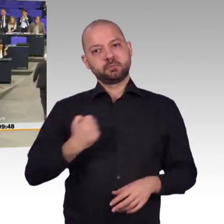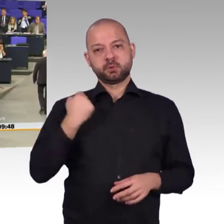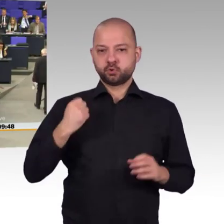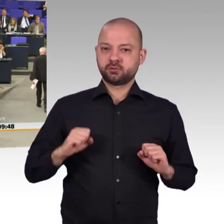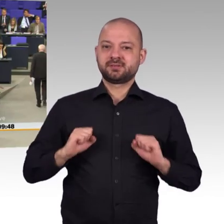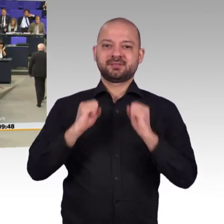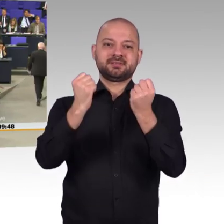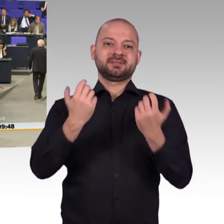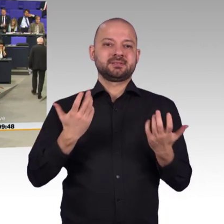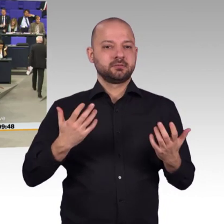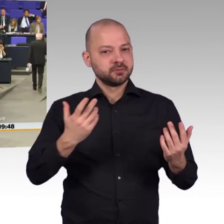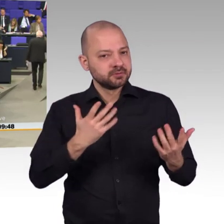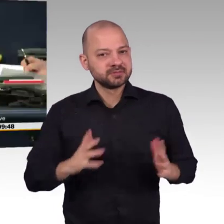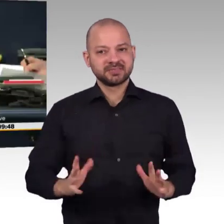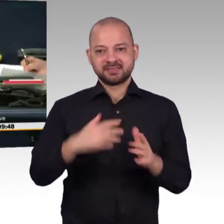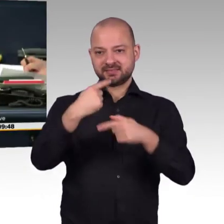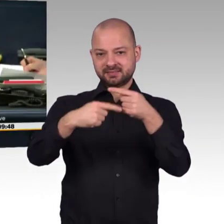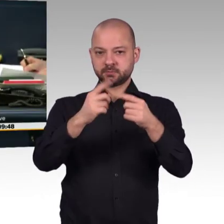Dr. Jens Zimmermann, SPD, ist der nächste Redner.